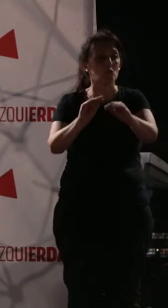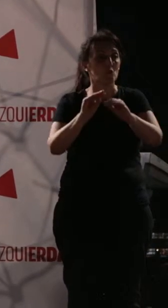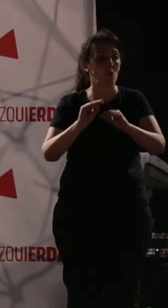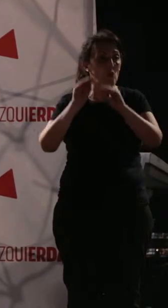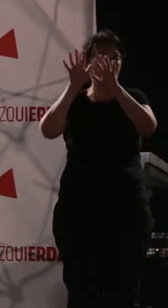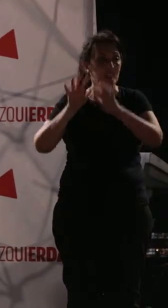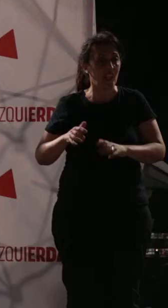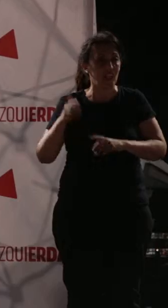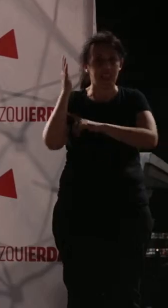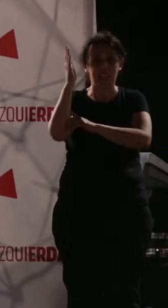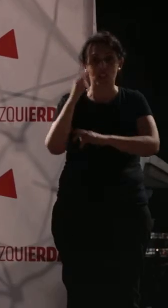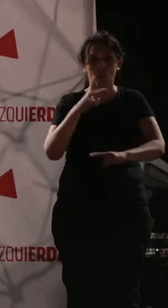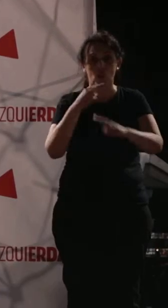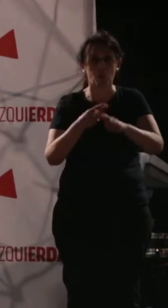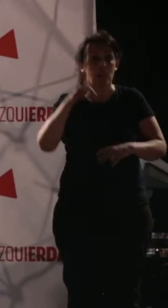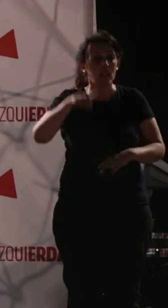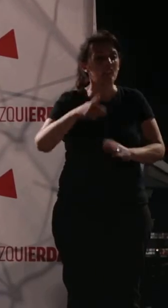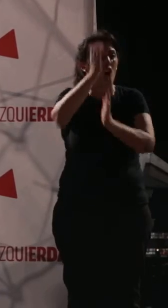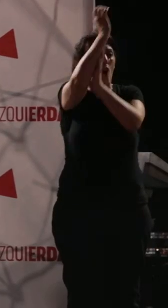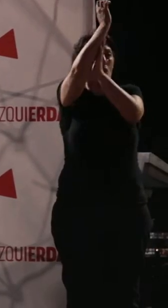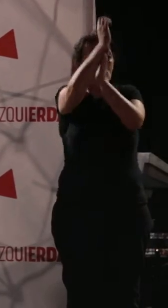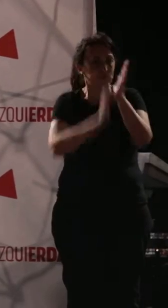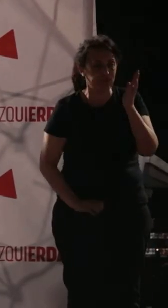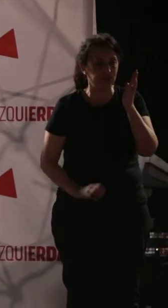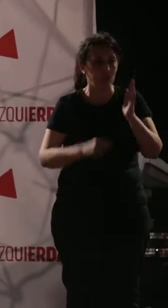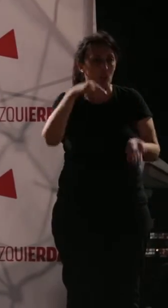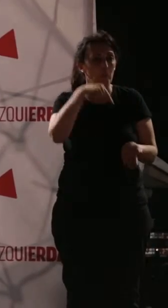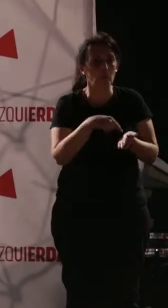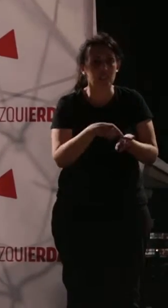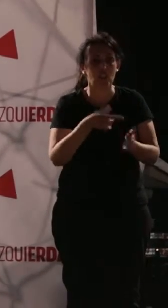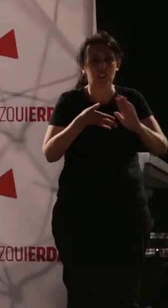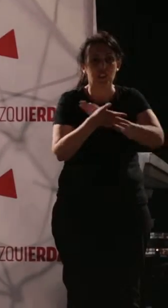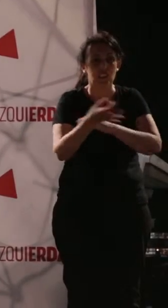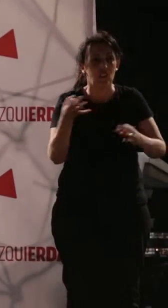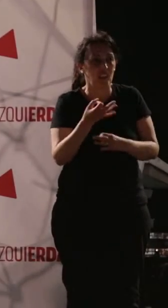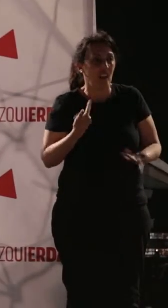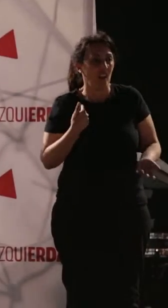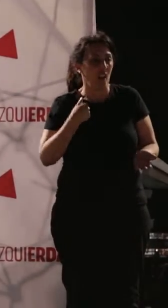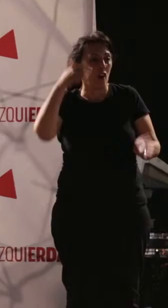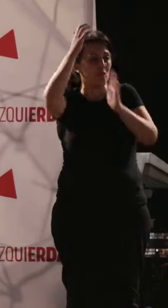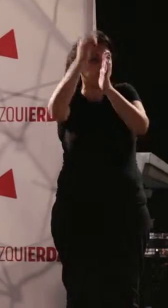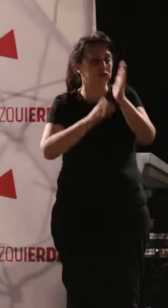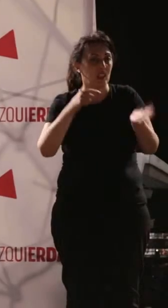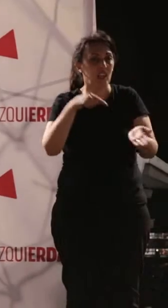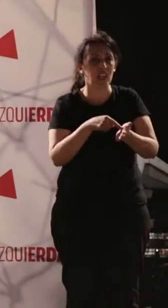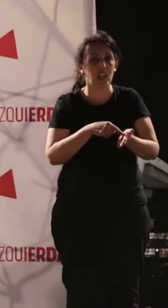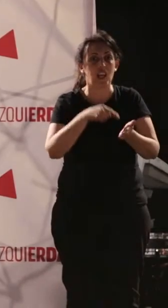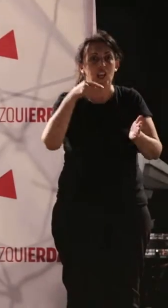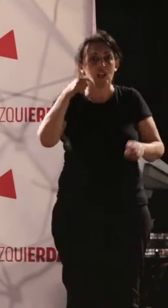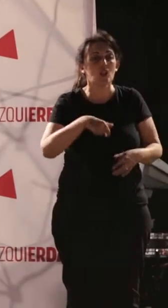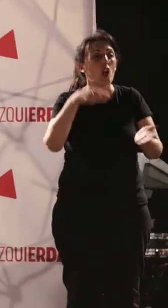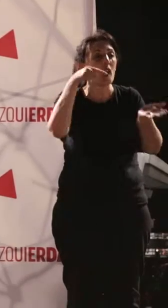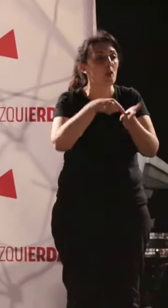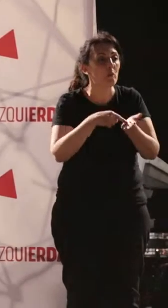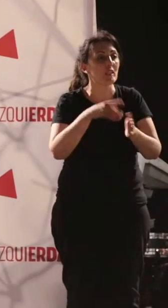ha sido lo que ellos llaman bajada masiva de impuestos que se quedan cortos. Porque es bajada masiva